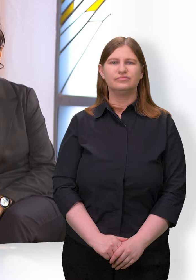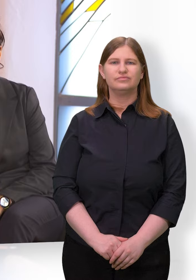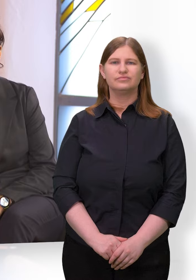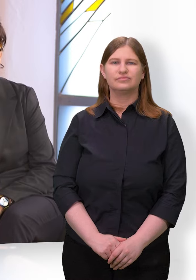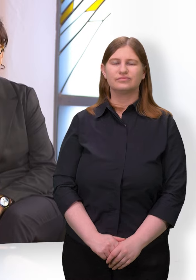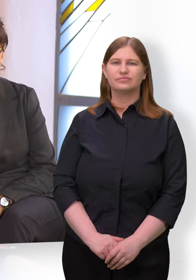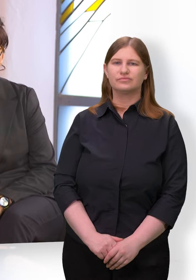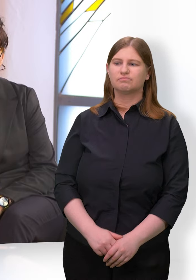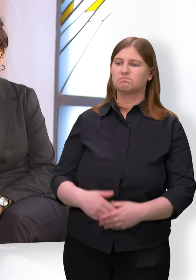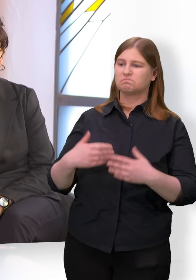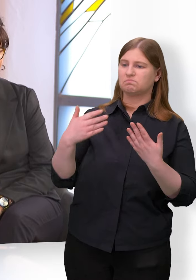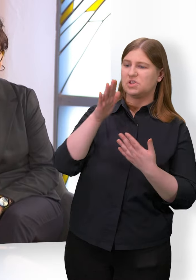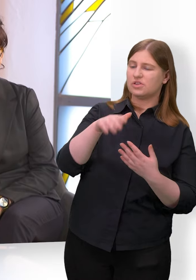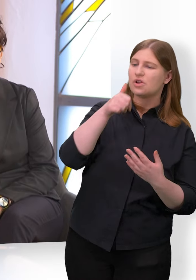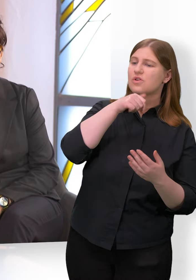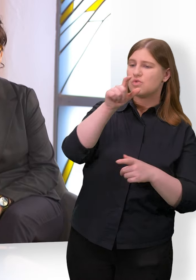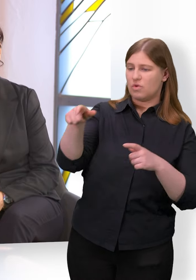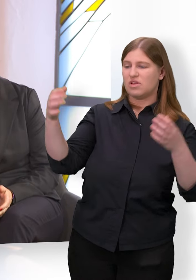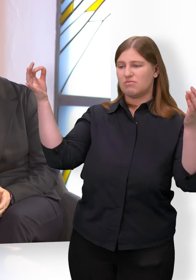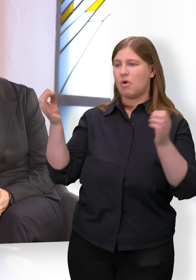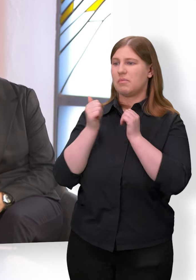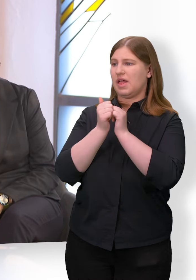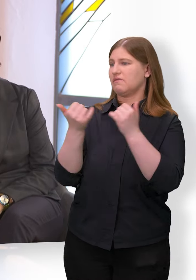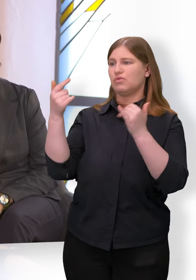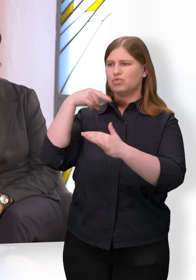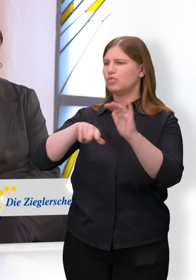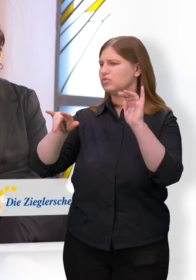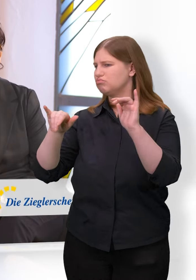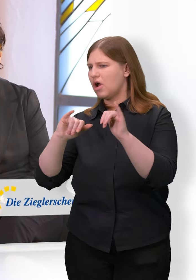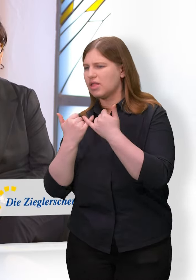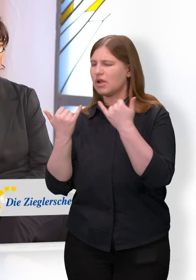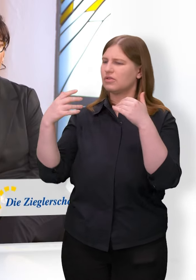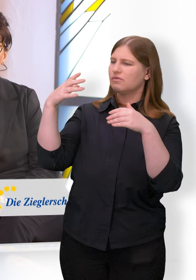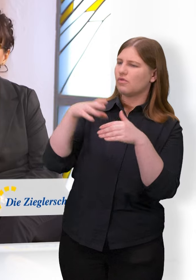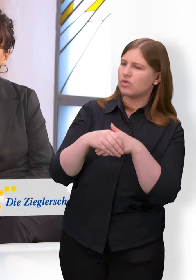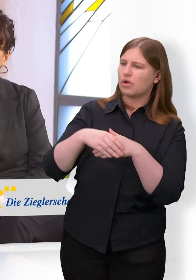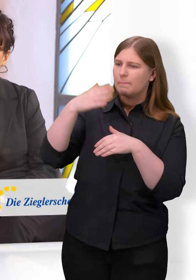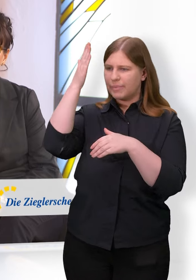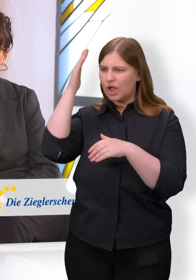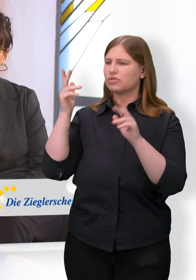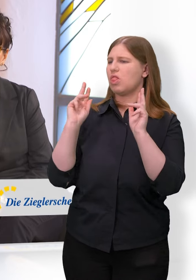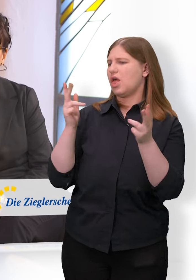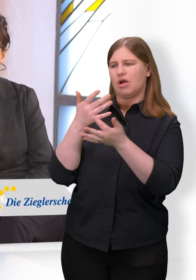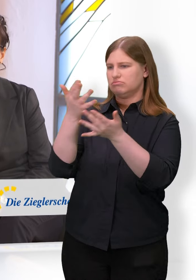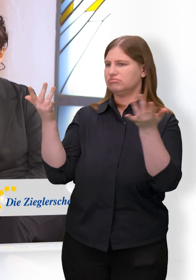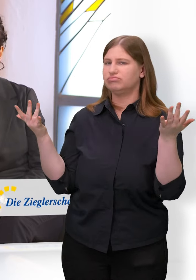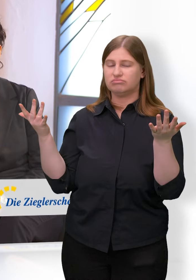Kinder und Jugendliche brauchen Begleitung durch das Elternhaus, durch Freunde, Bekannte oder Lehrer. Aber wenn das alles